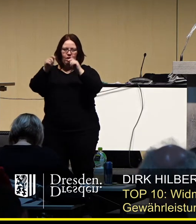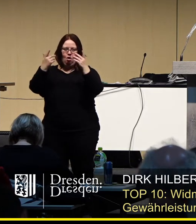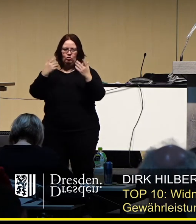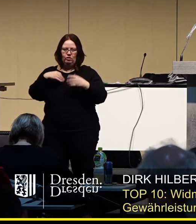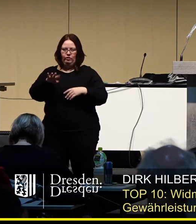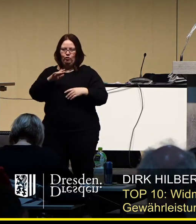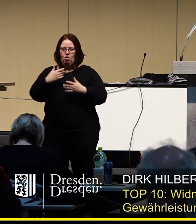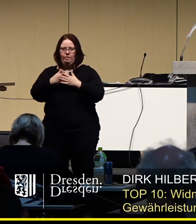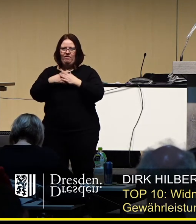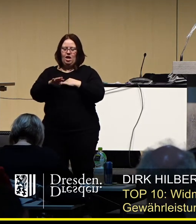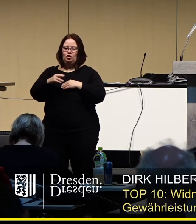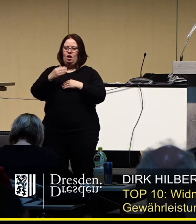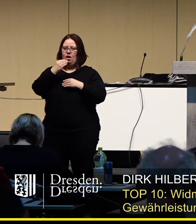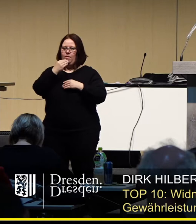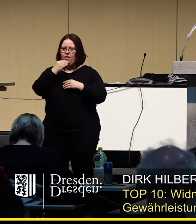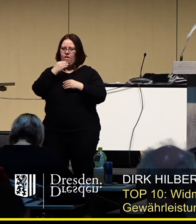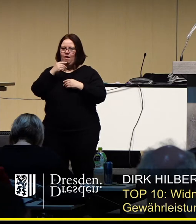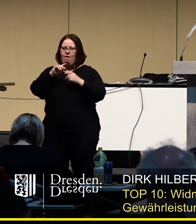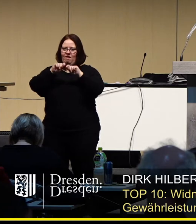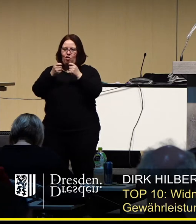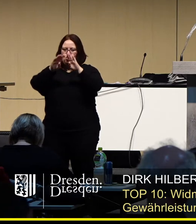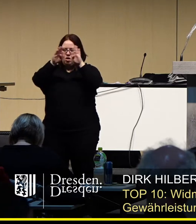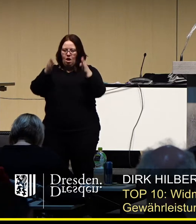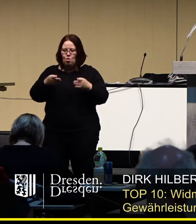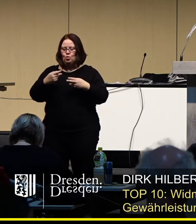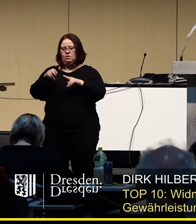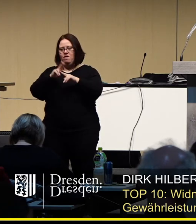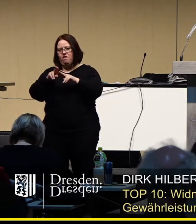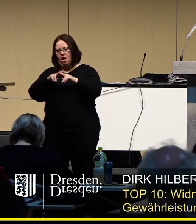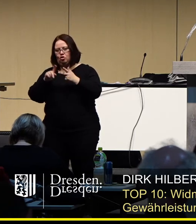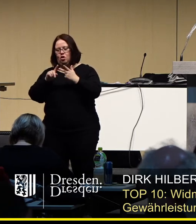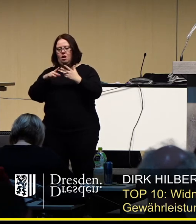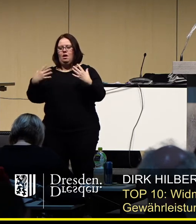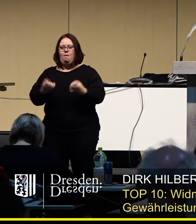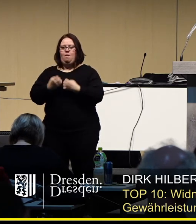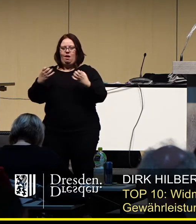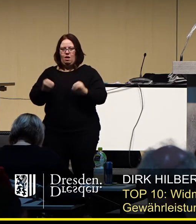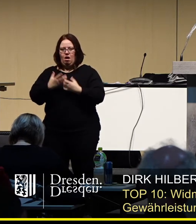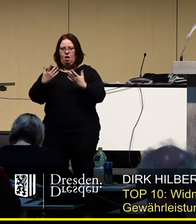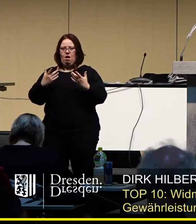für Pfefferkuchenhaus, für Bastelwerkstatt, für Bäcker-Schau-Backstube,